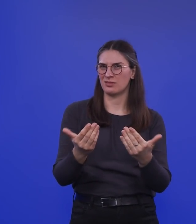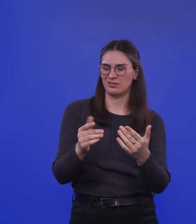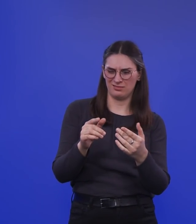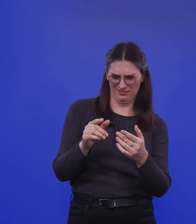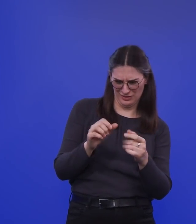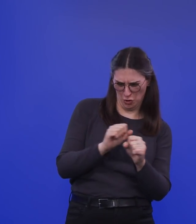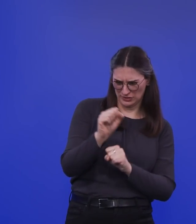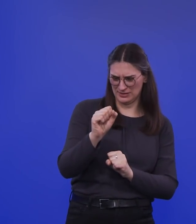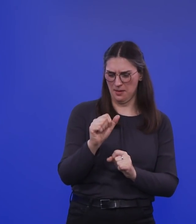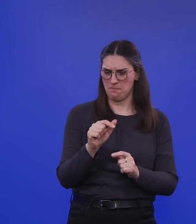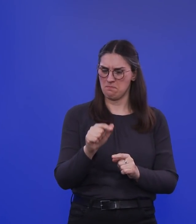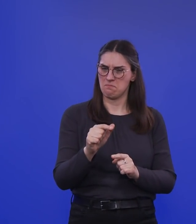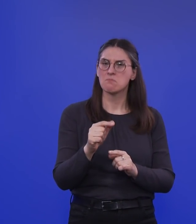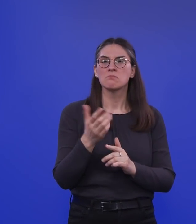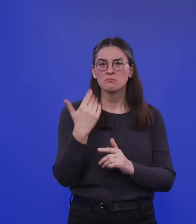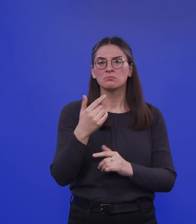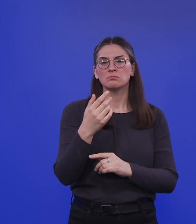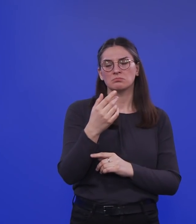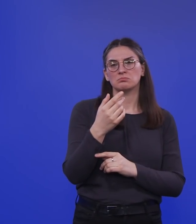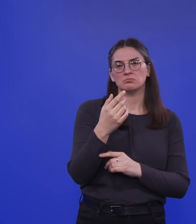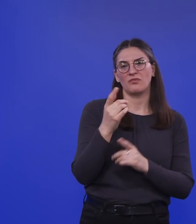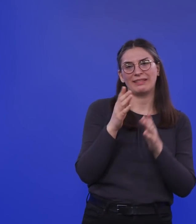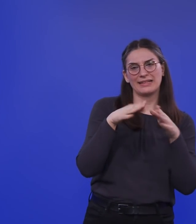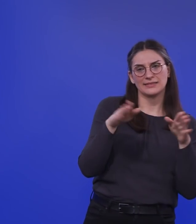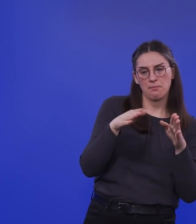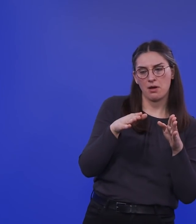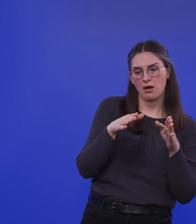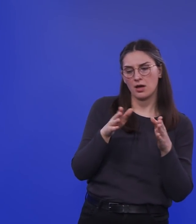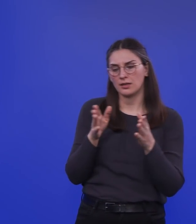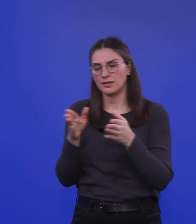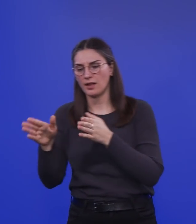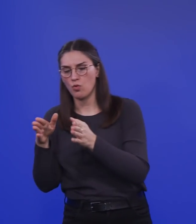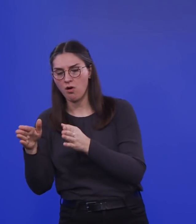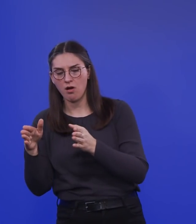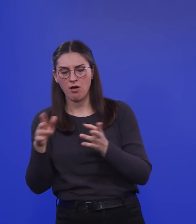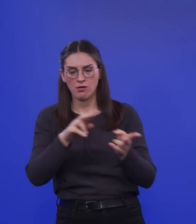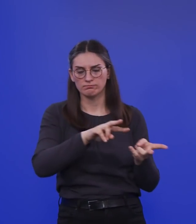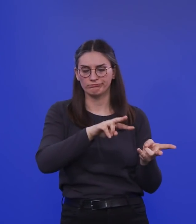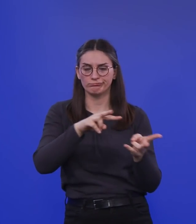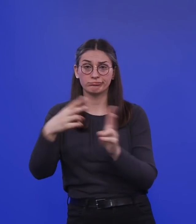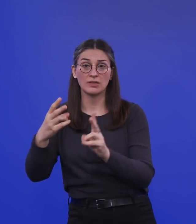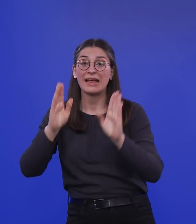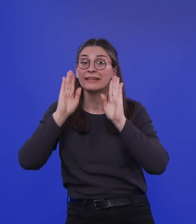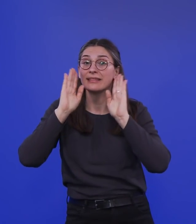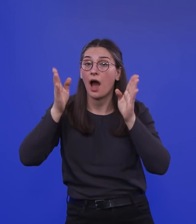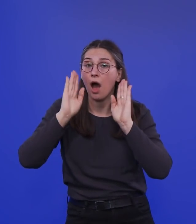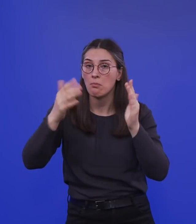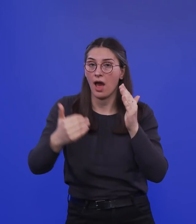über den Jahreswechsel, also im Dezember, zu einer dramatischen neuen Welle gekommen ist.